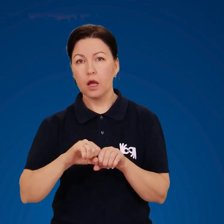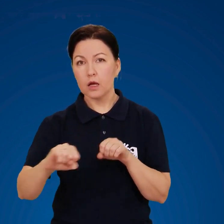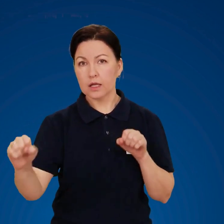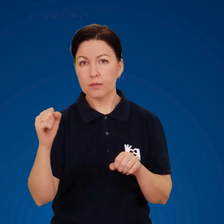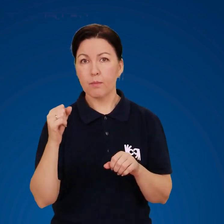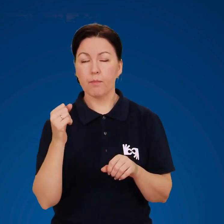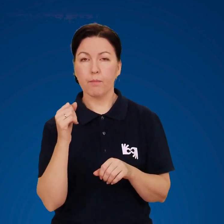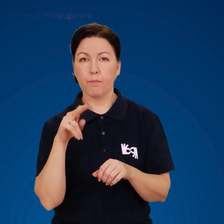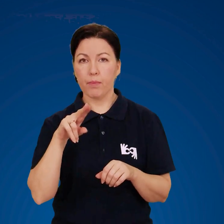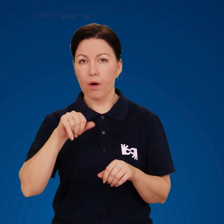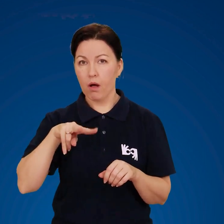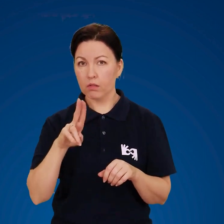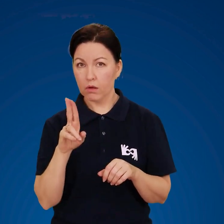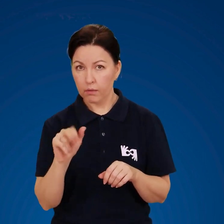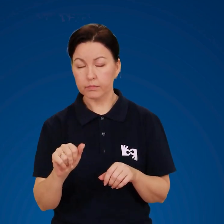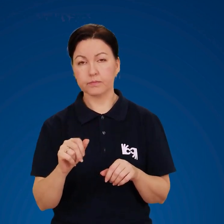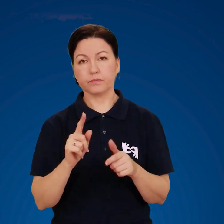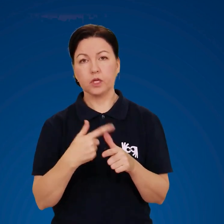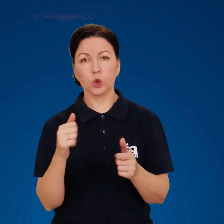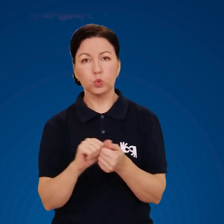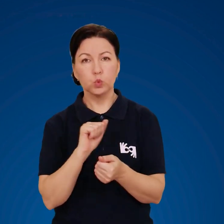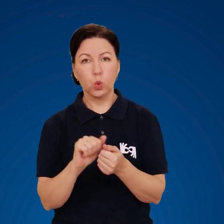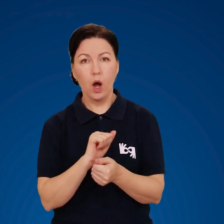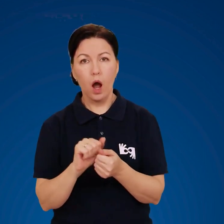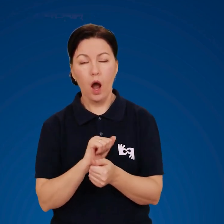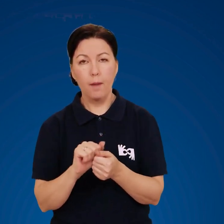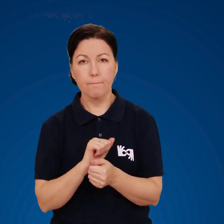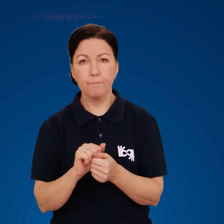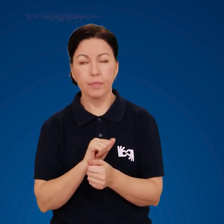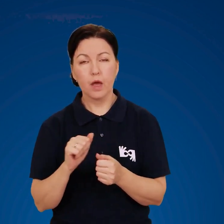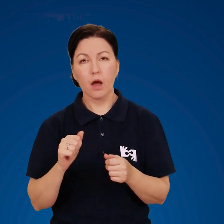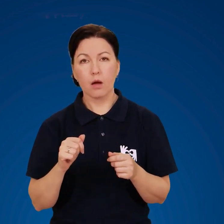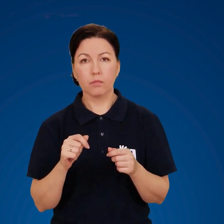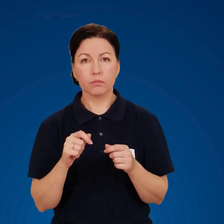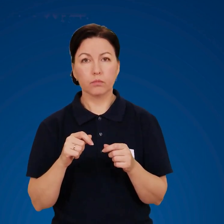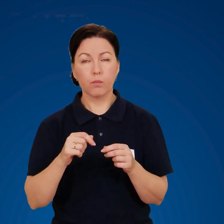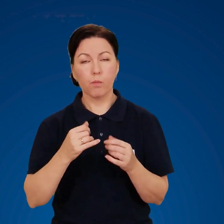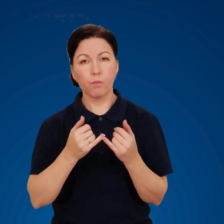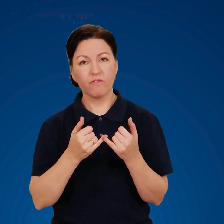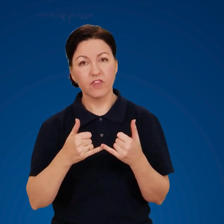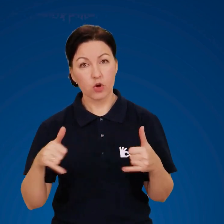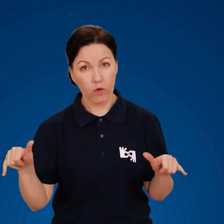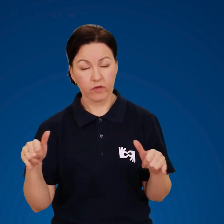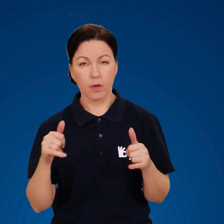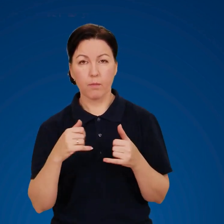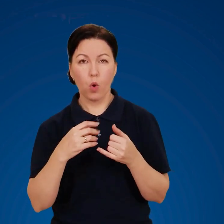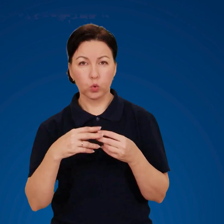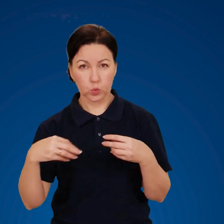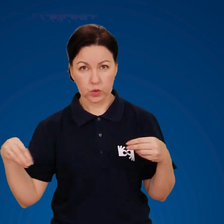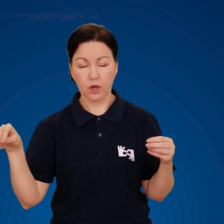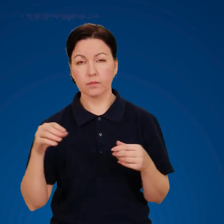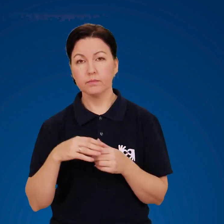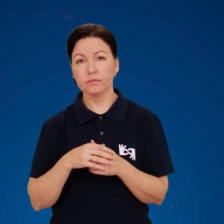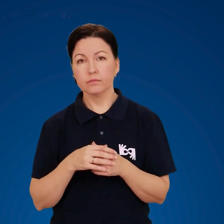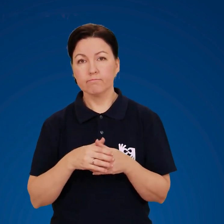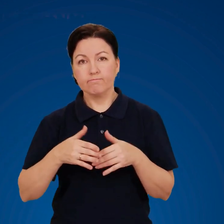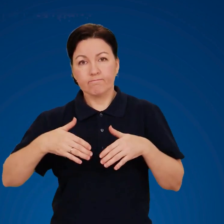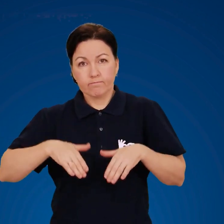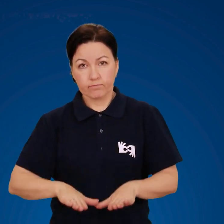сухою мотузкою Слід одягнути гумові рковиці Взути гумові чоботи